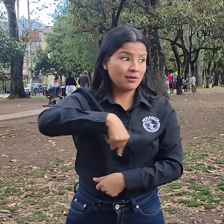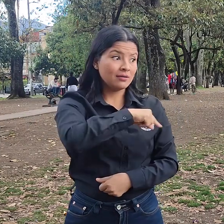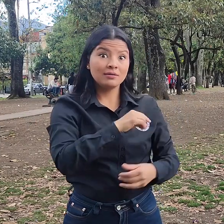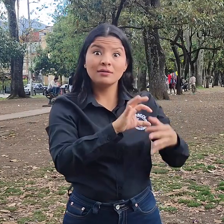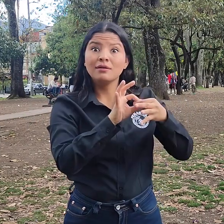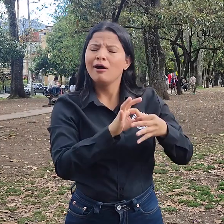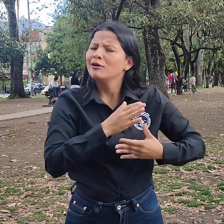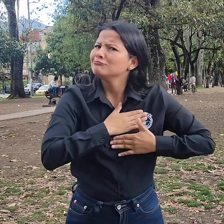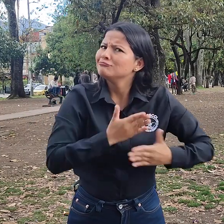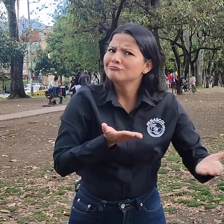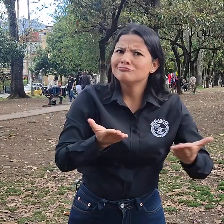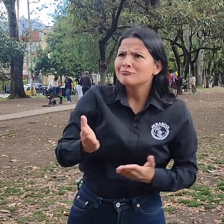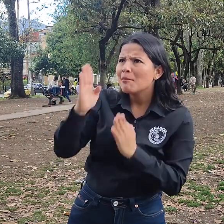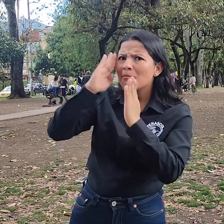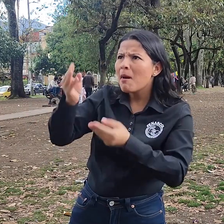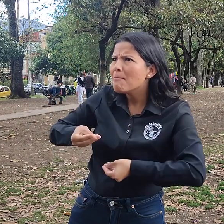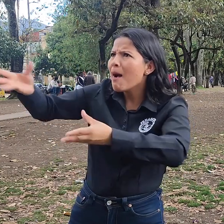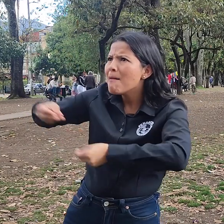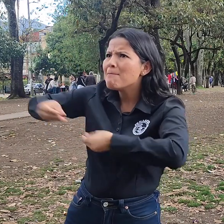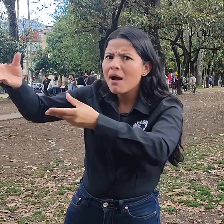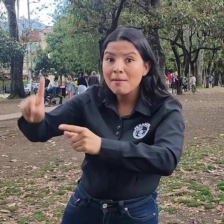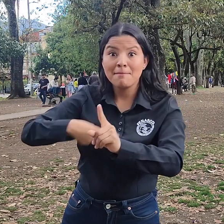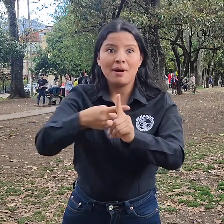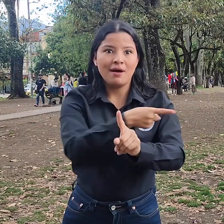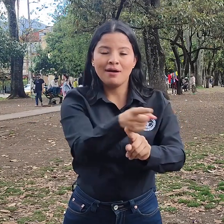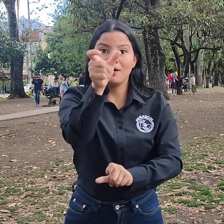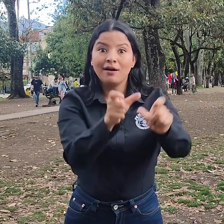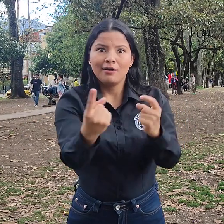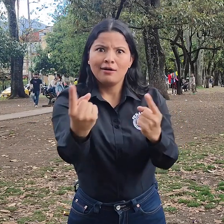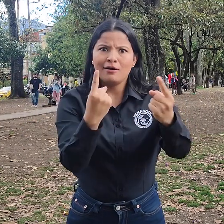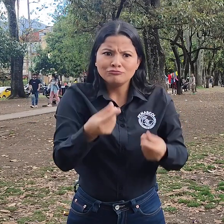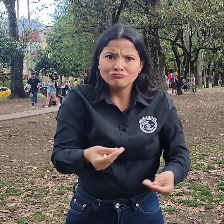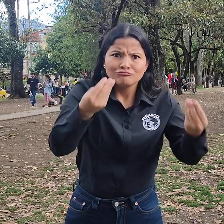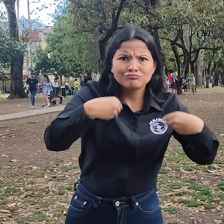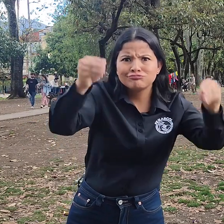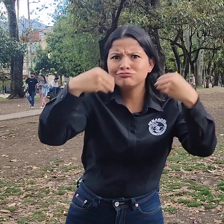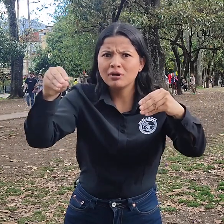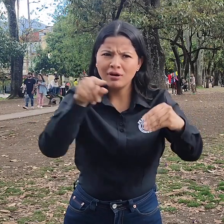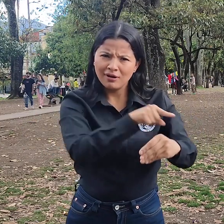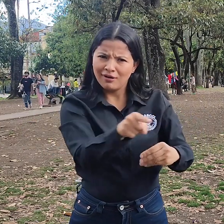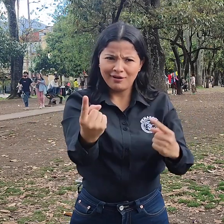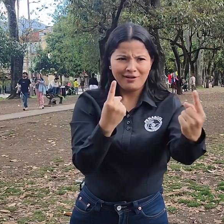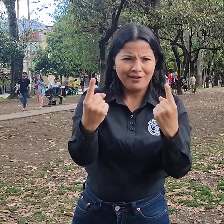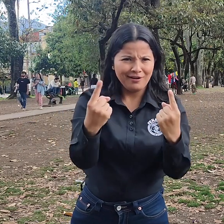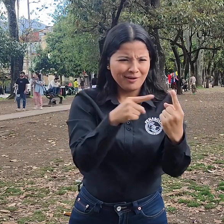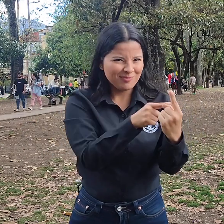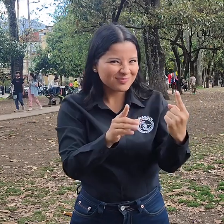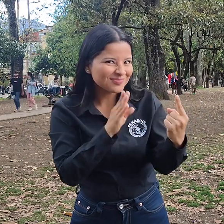pedidos y desde Fenascol se los hemos hecho llegar. Y las personas que han venido también se han llevado su material. Acá les